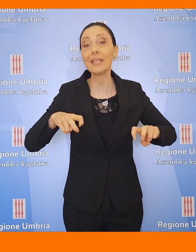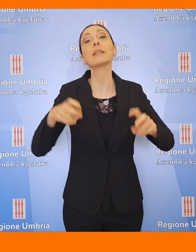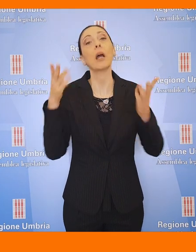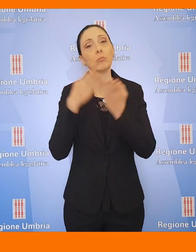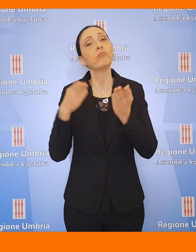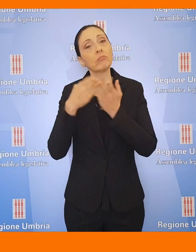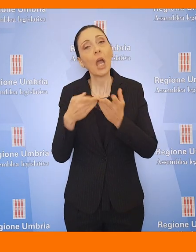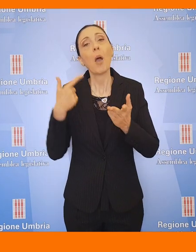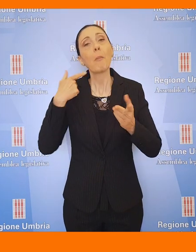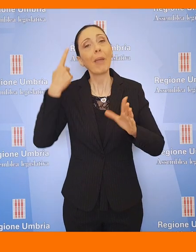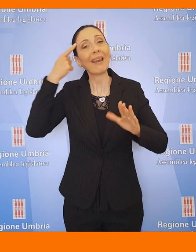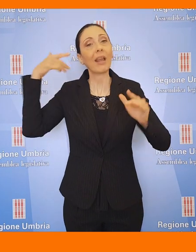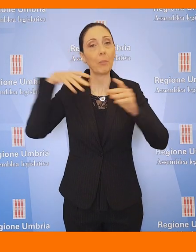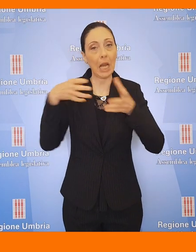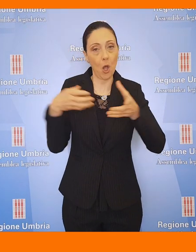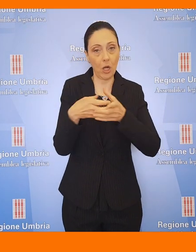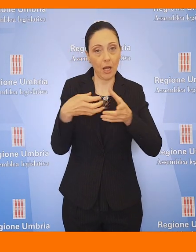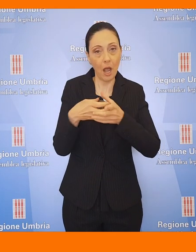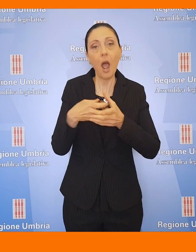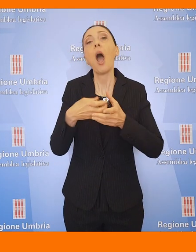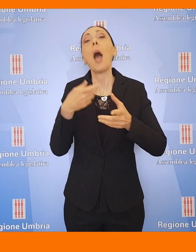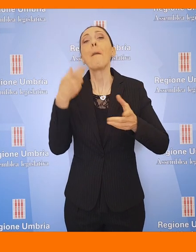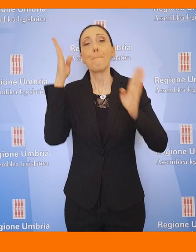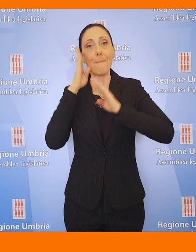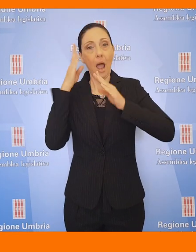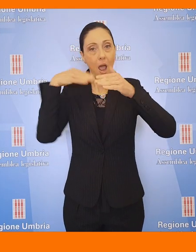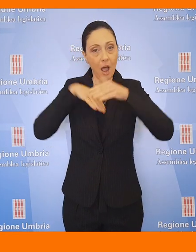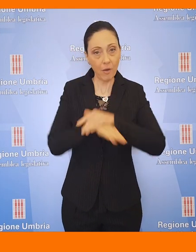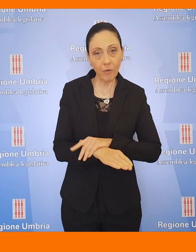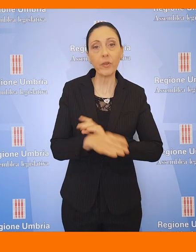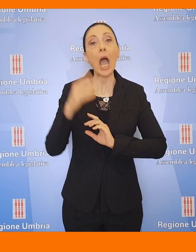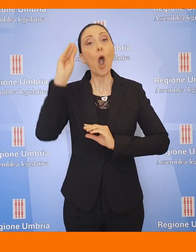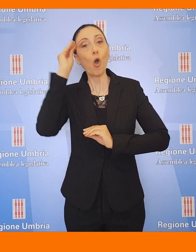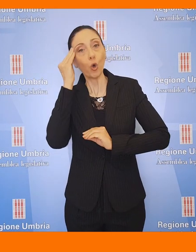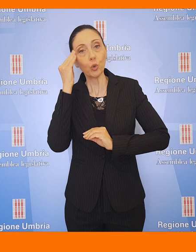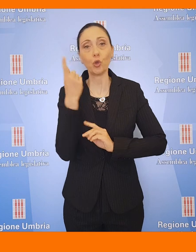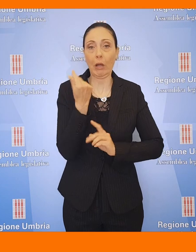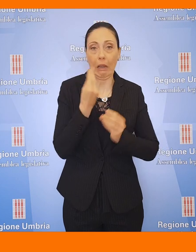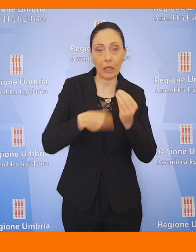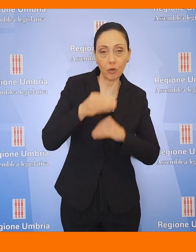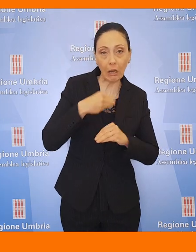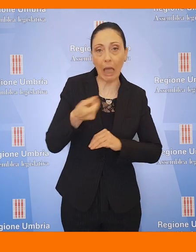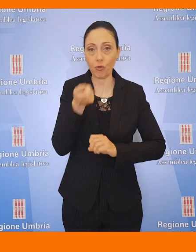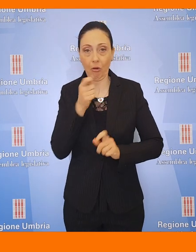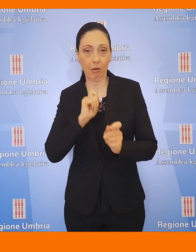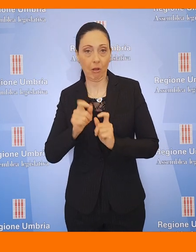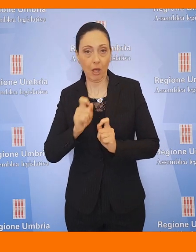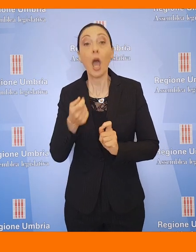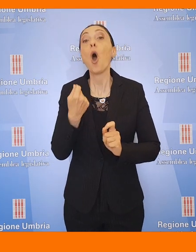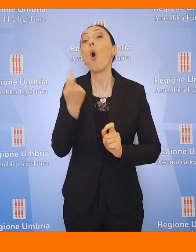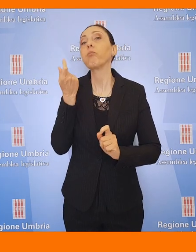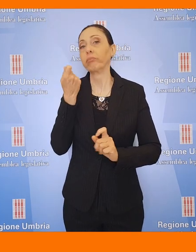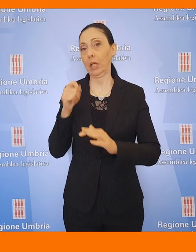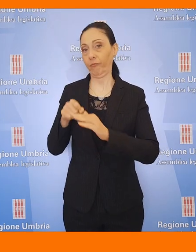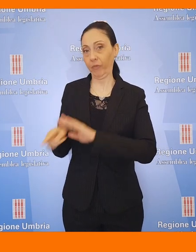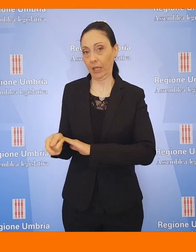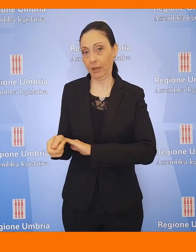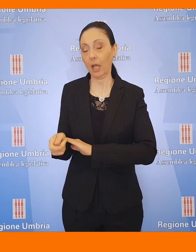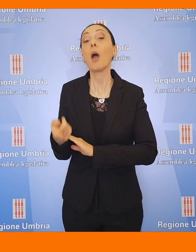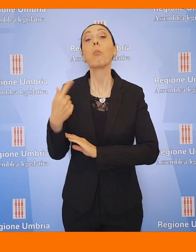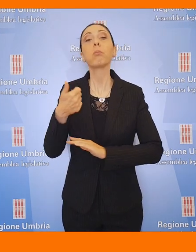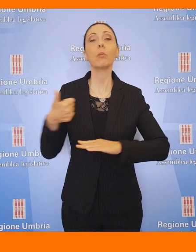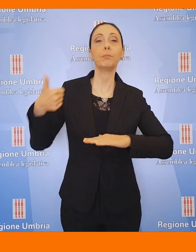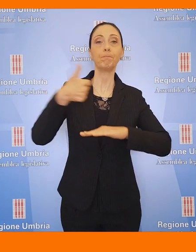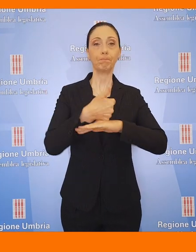analisi e studi su criminalità organizzate e infiltrazioni mafiose, corruzione, riciclaggio, narcotraffico e spaccio di stupefacenti